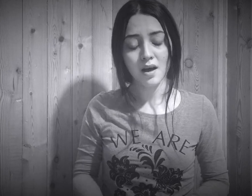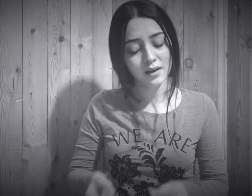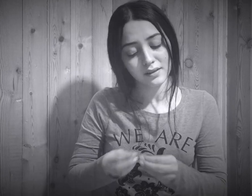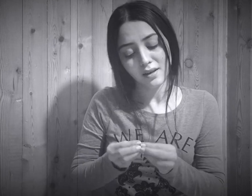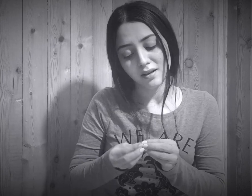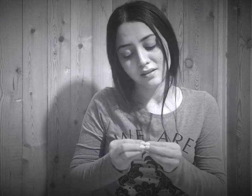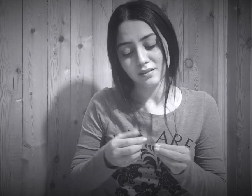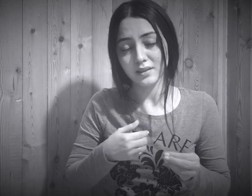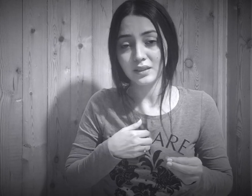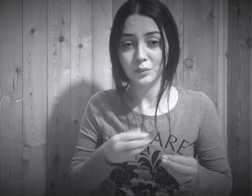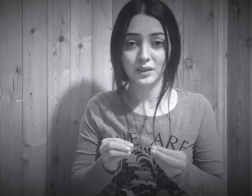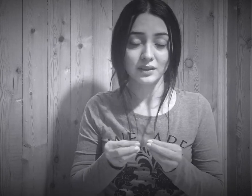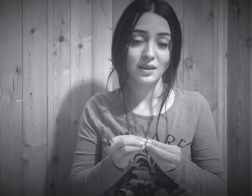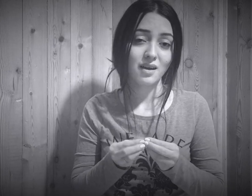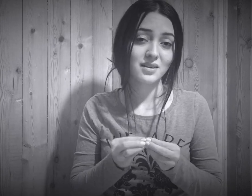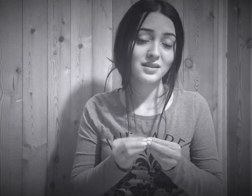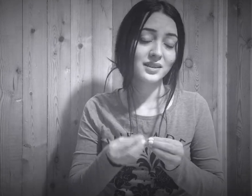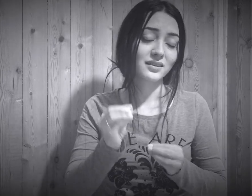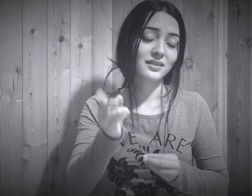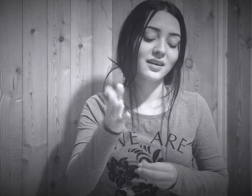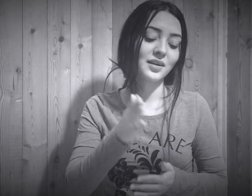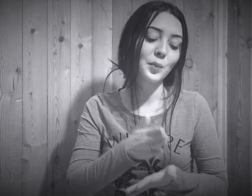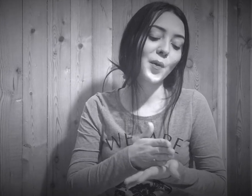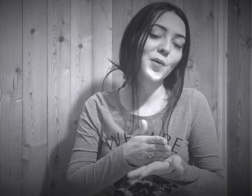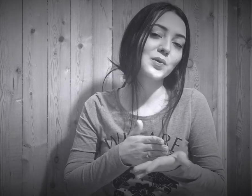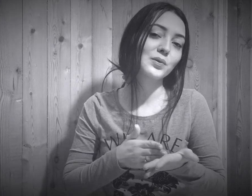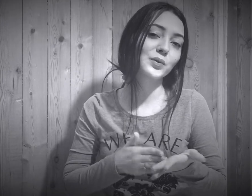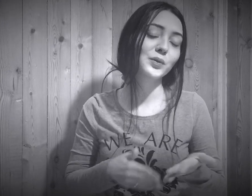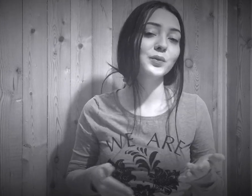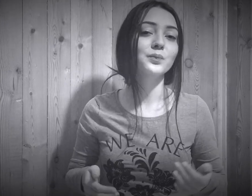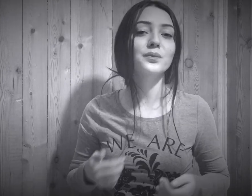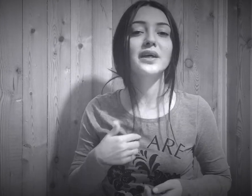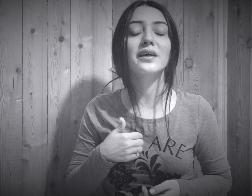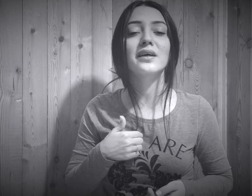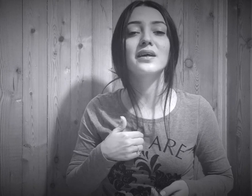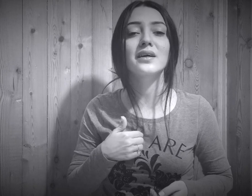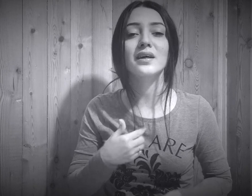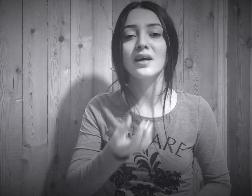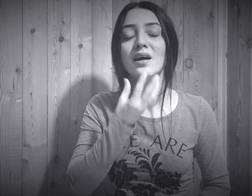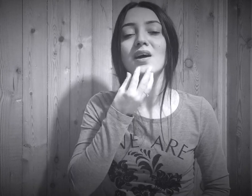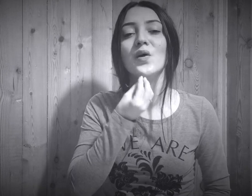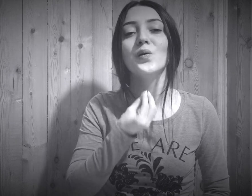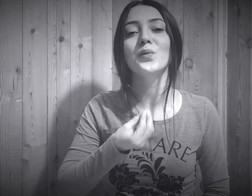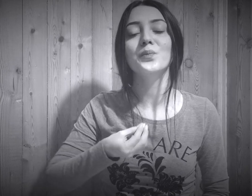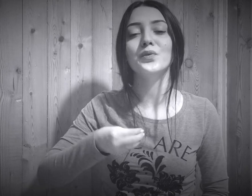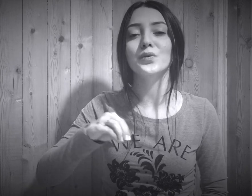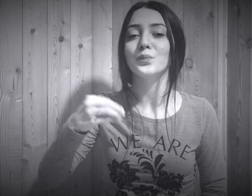Derdimi derdinle böldüm de ömrümü